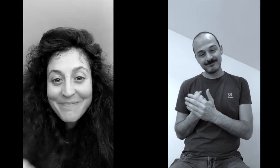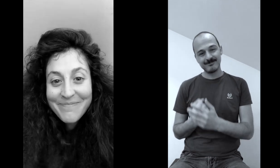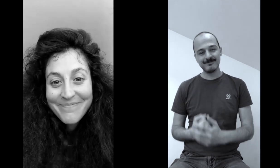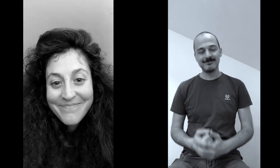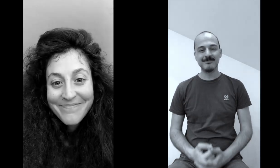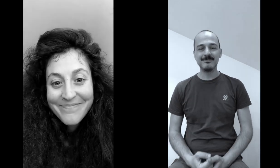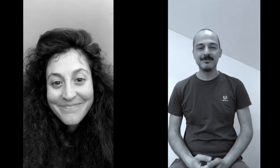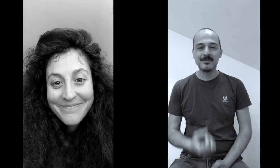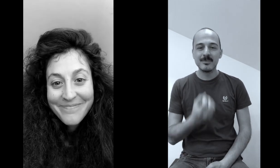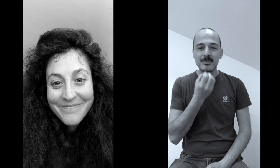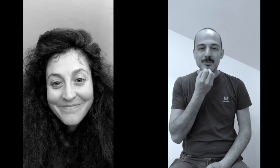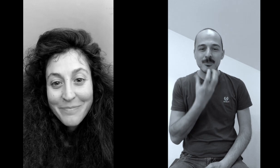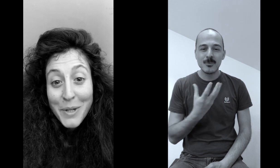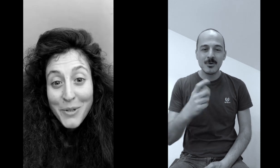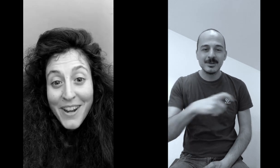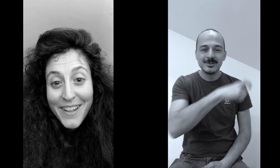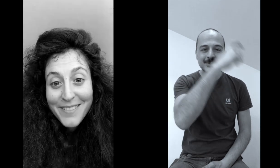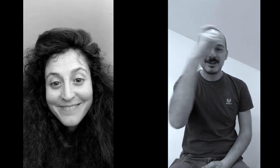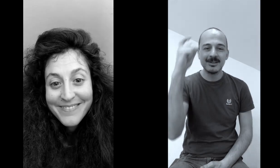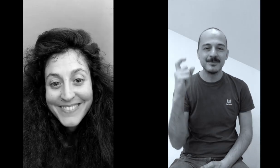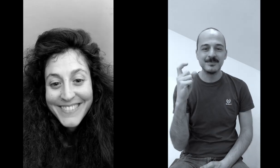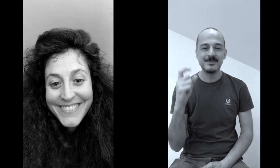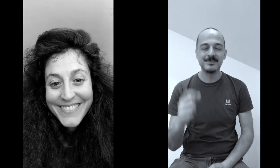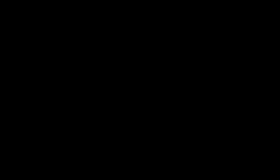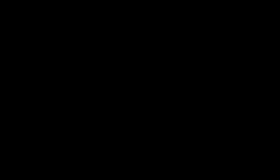buona giornata